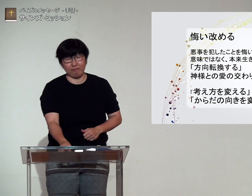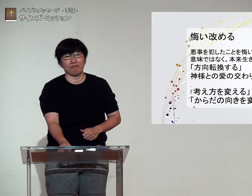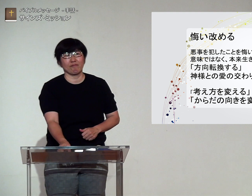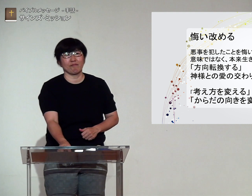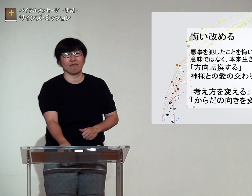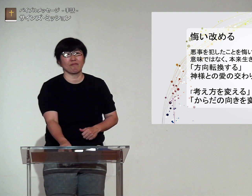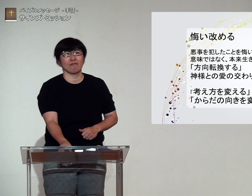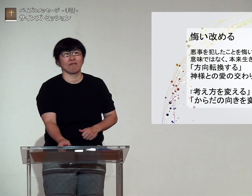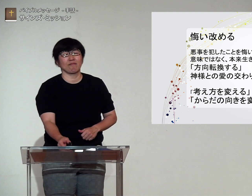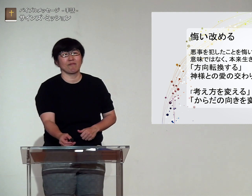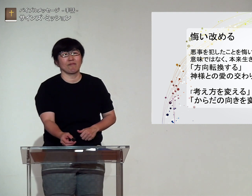意味は何でしょう